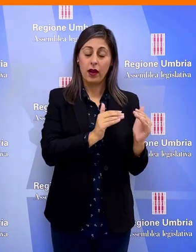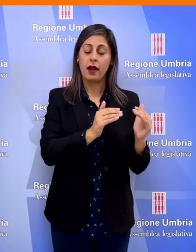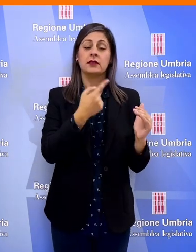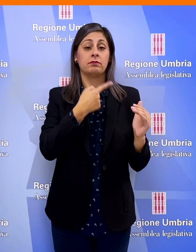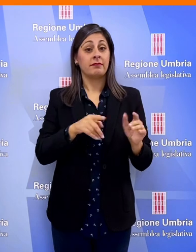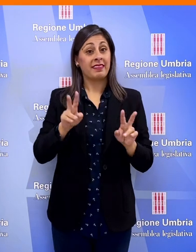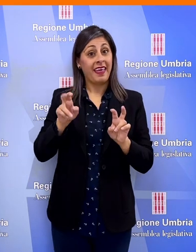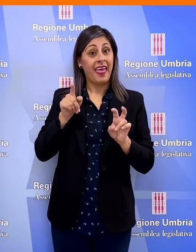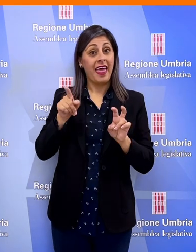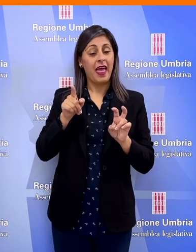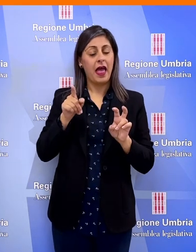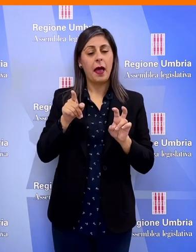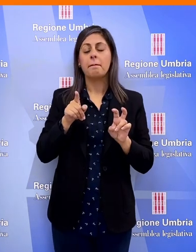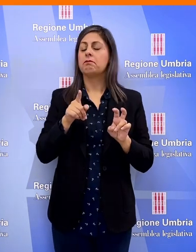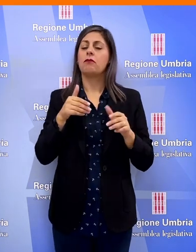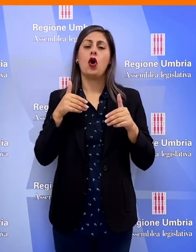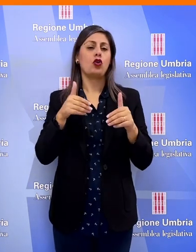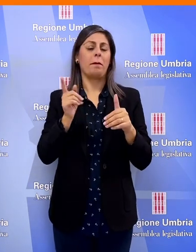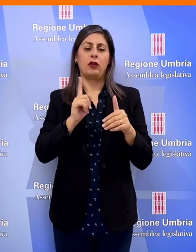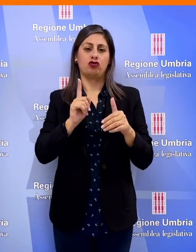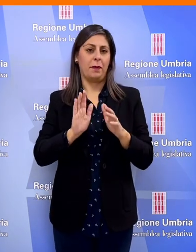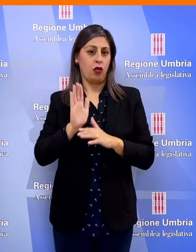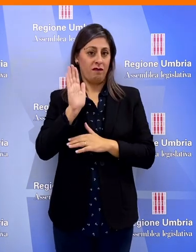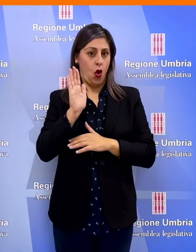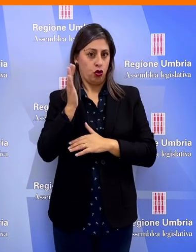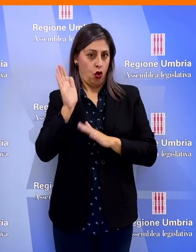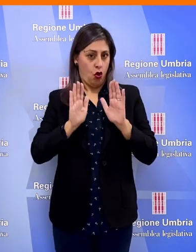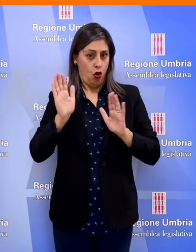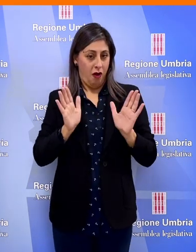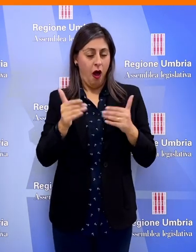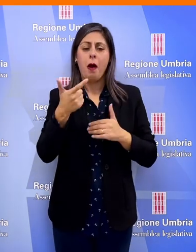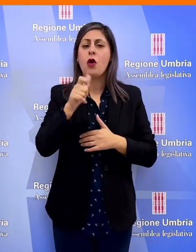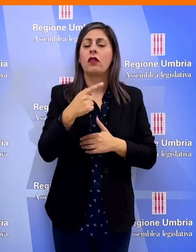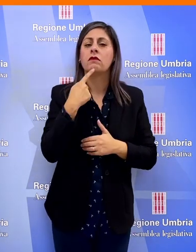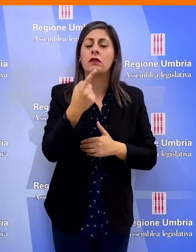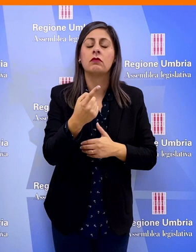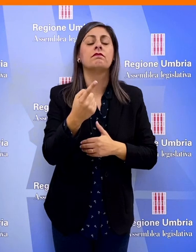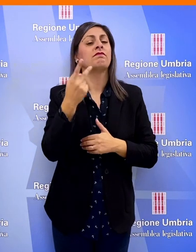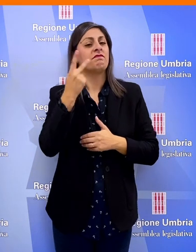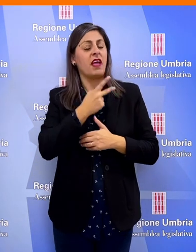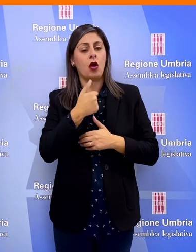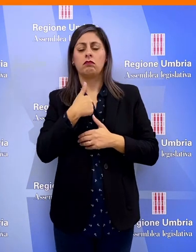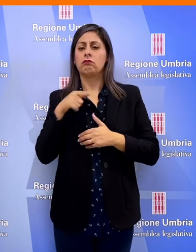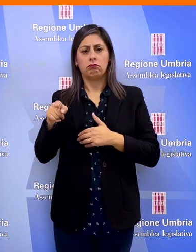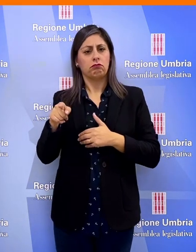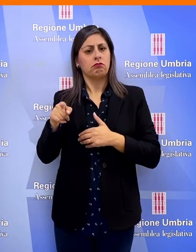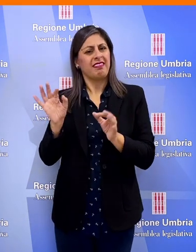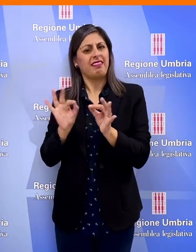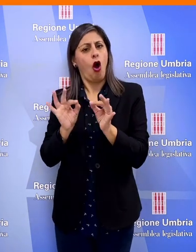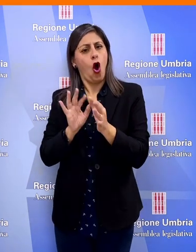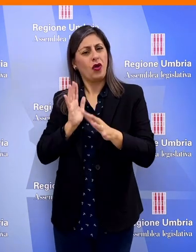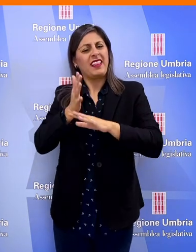minoranza invece su questo tema non hanno partecipato al voto in aula perché hanno spiegato, pur non essendo